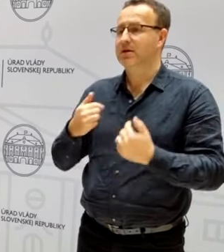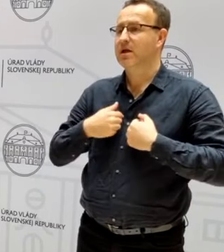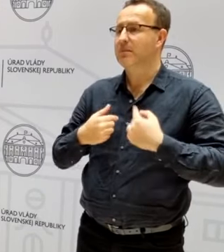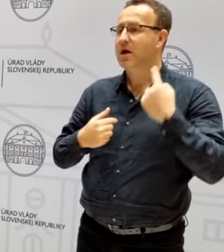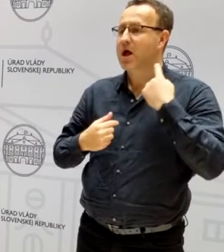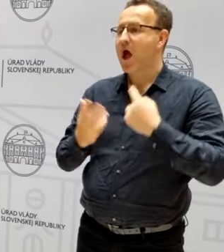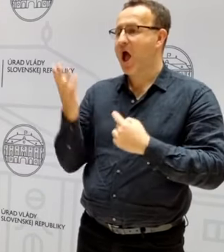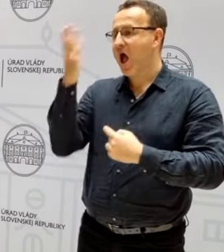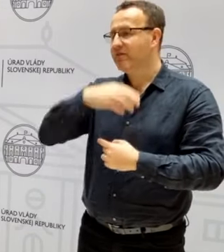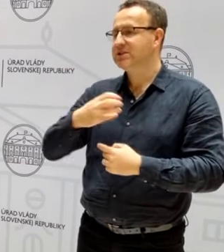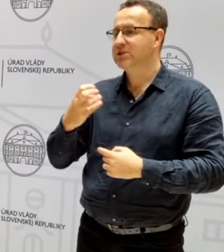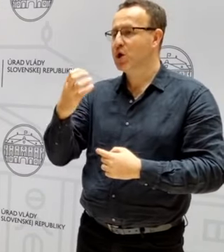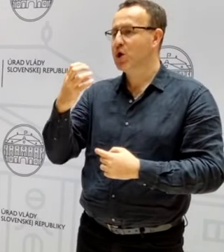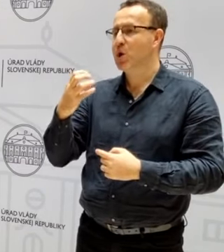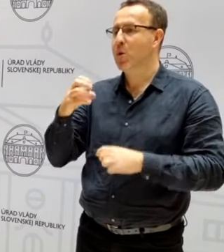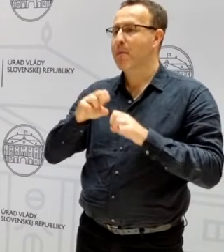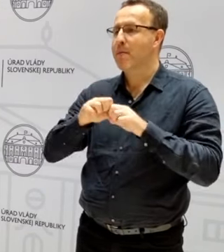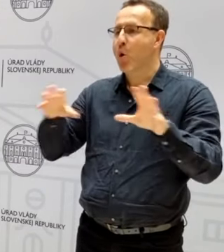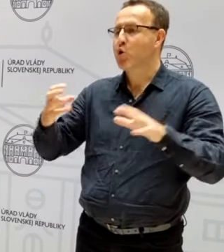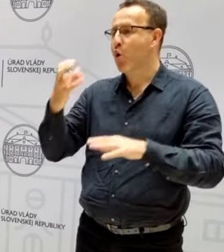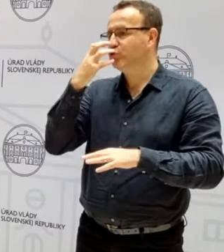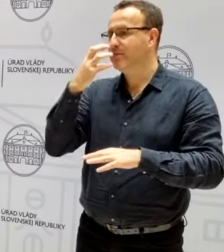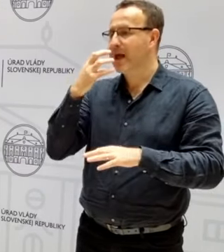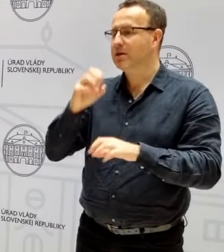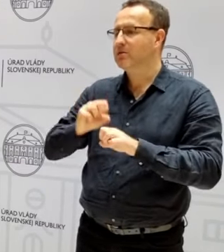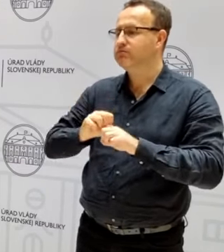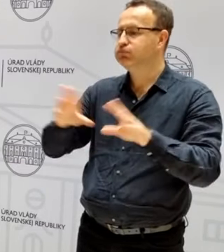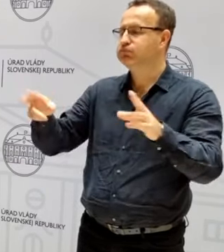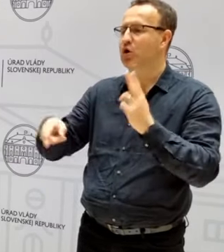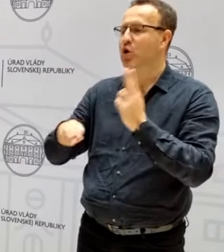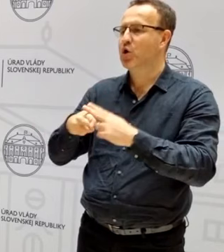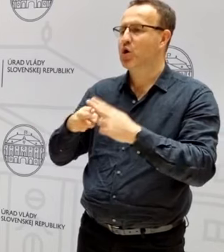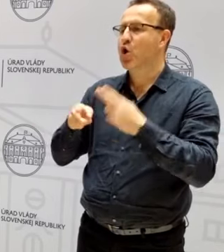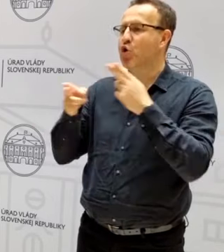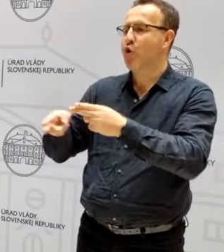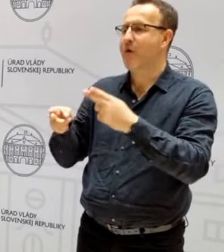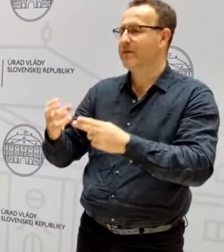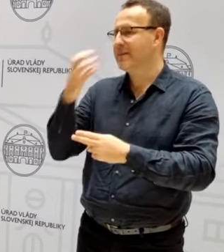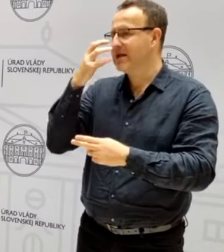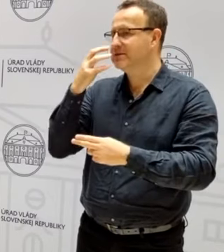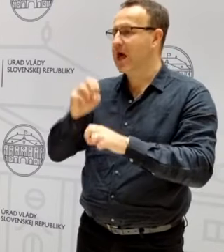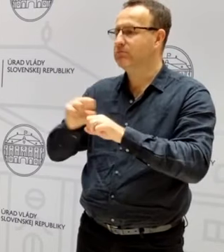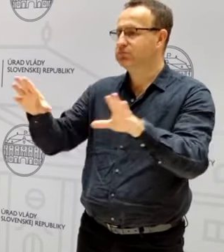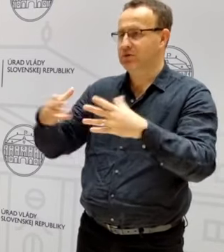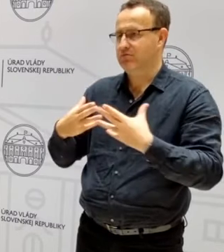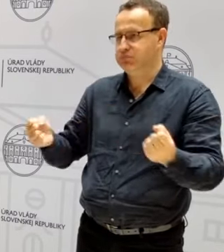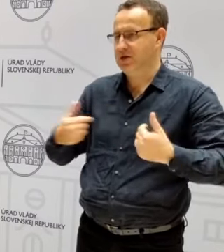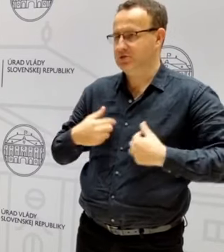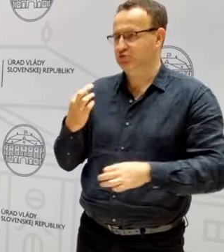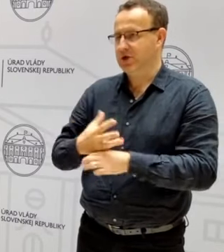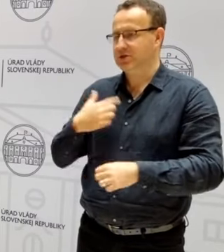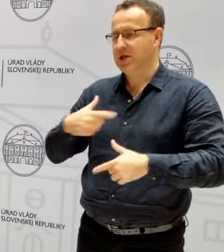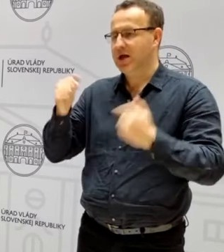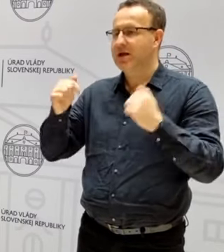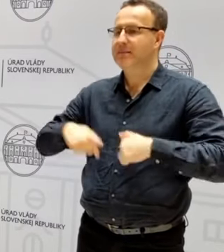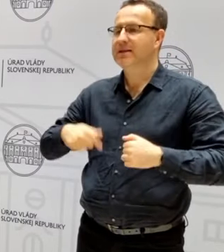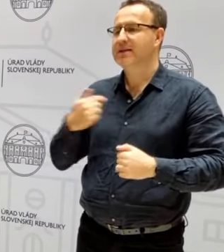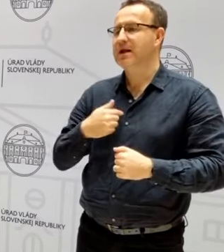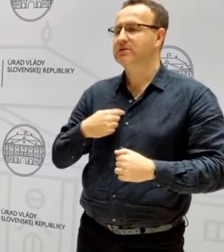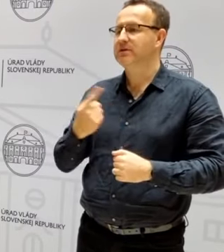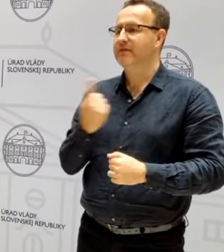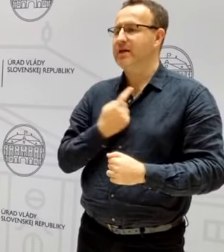africký mor ošipaných do žiadného veľkochovu. My čerpáme dnes prostriedky z vlastnej kapitoly